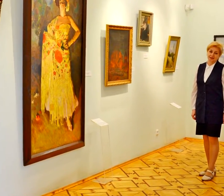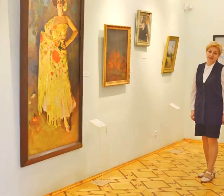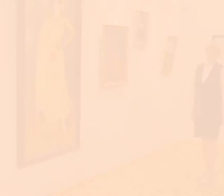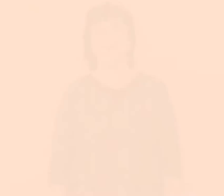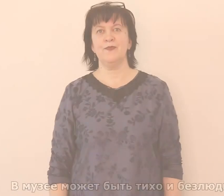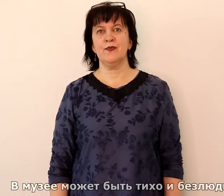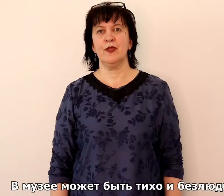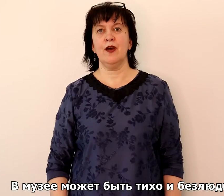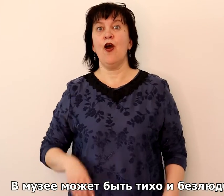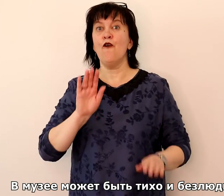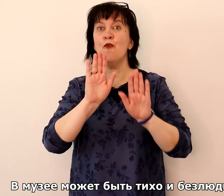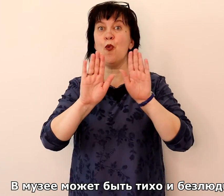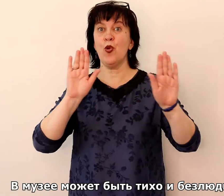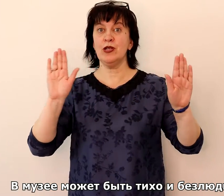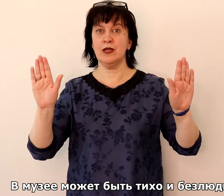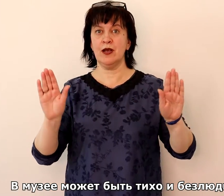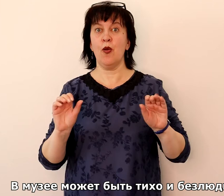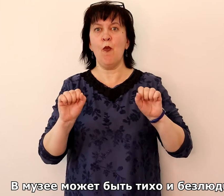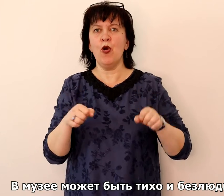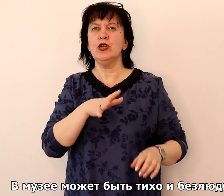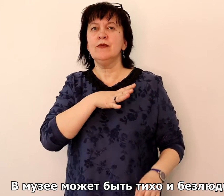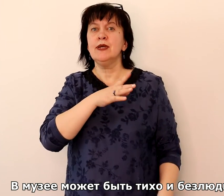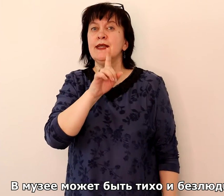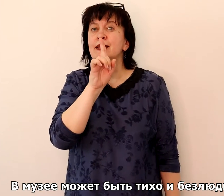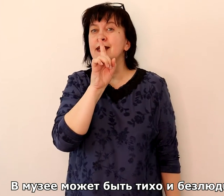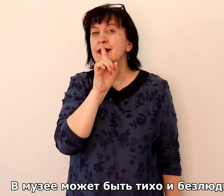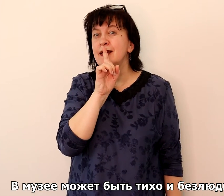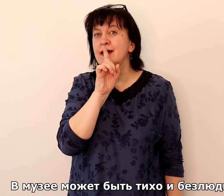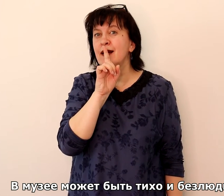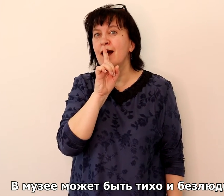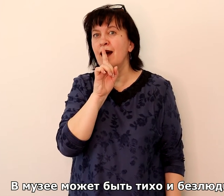В музее может быть тихо и безлюдно.